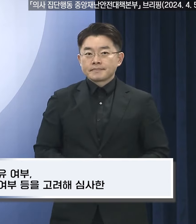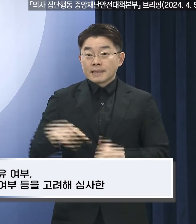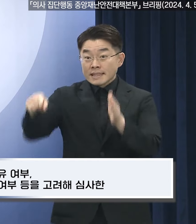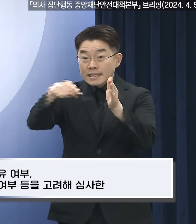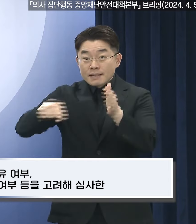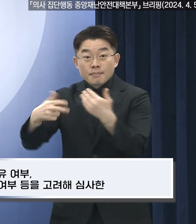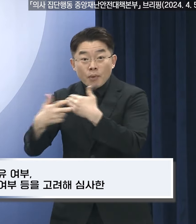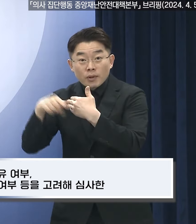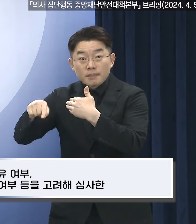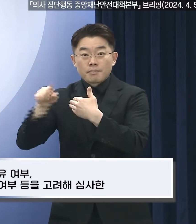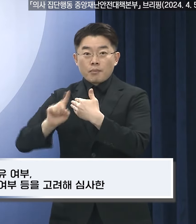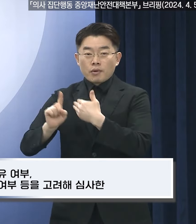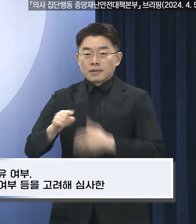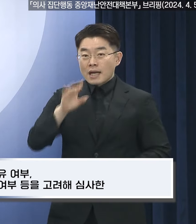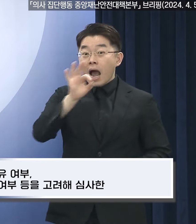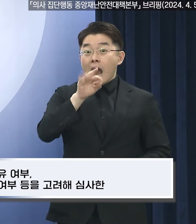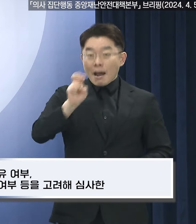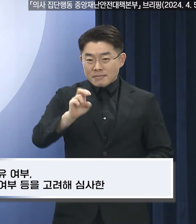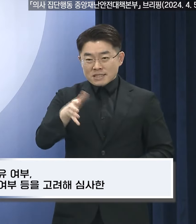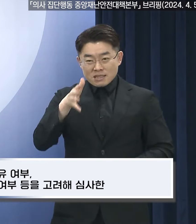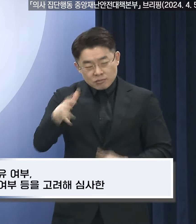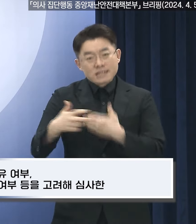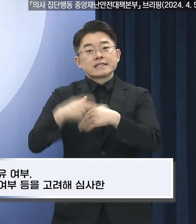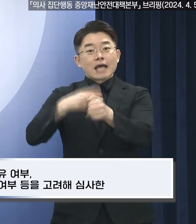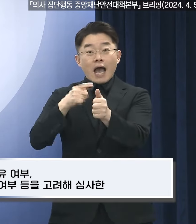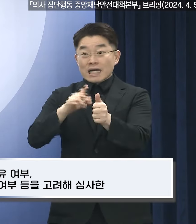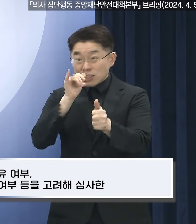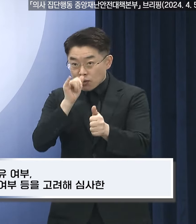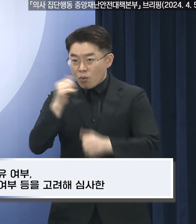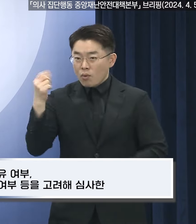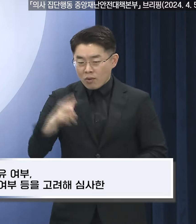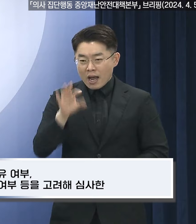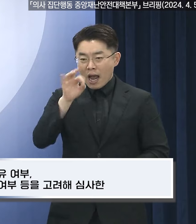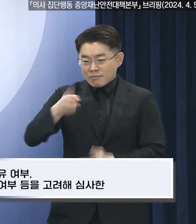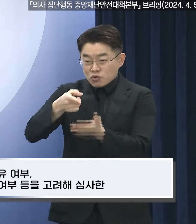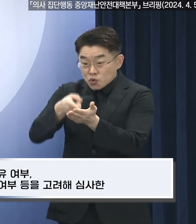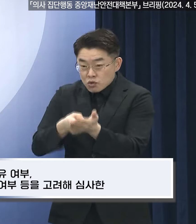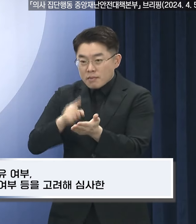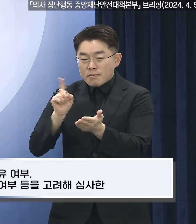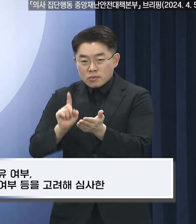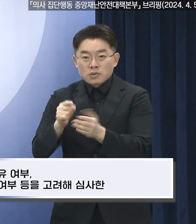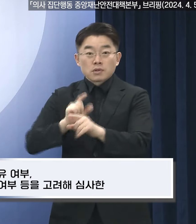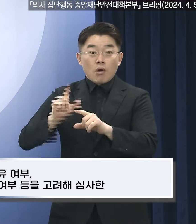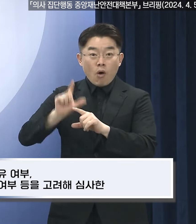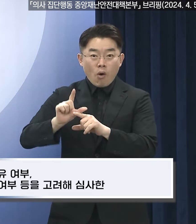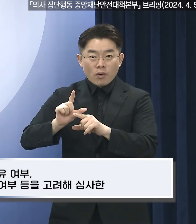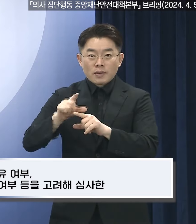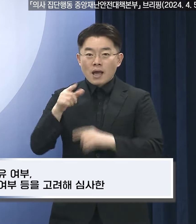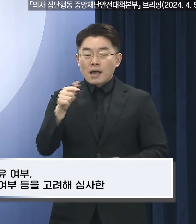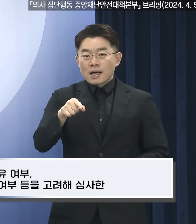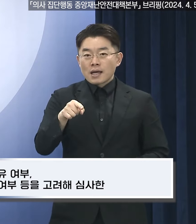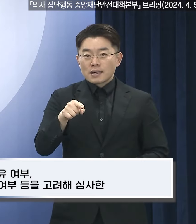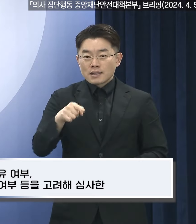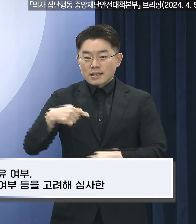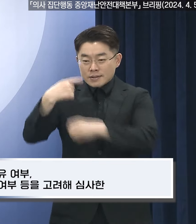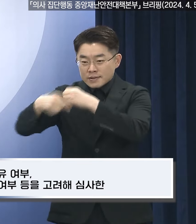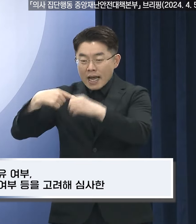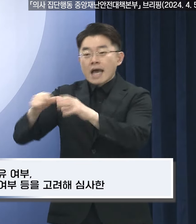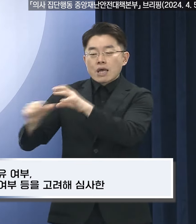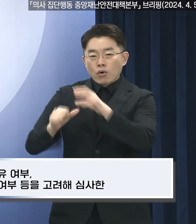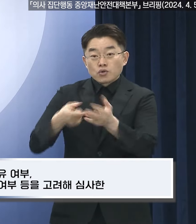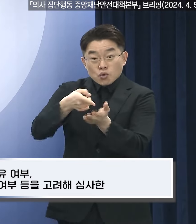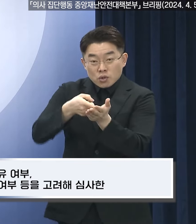암진료협력병원은 암치료전문의사 보육여부, 수술, 방사선, 항압화학여부 등